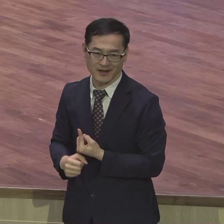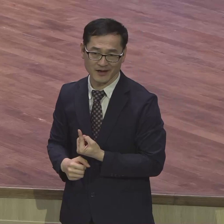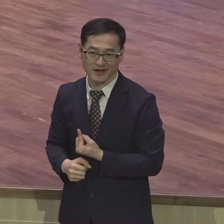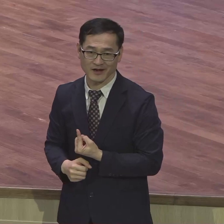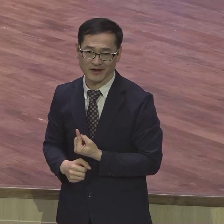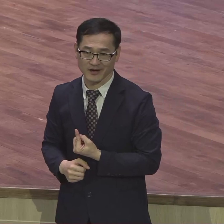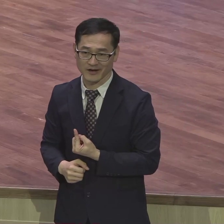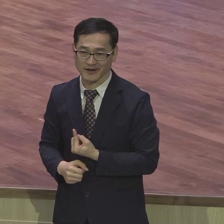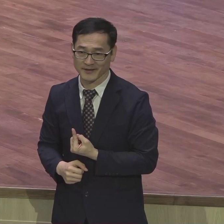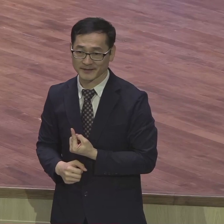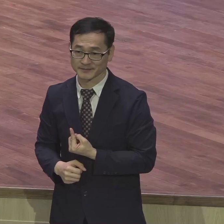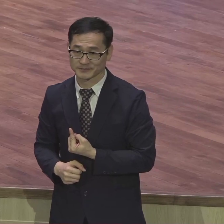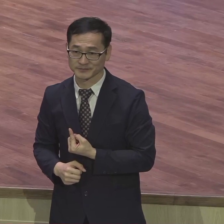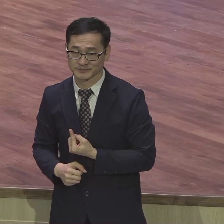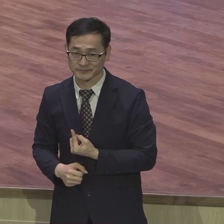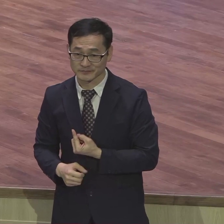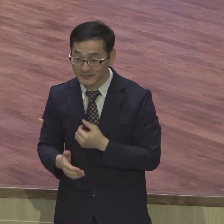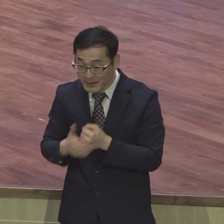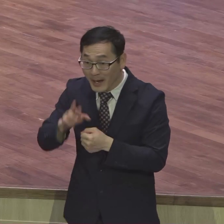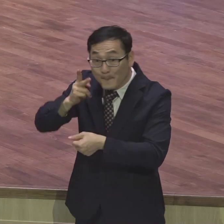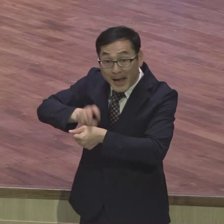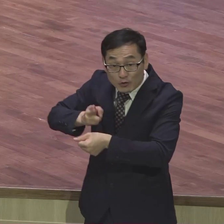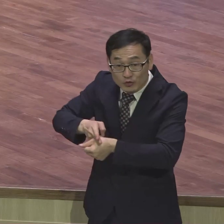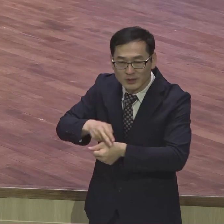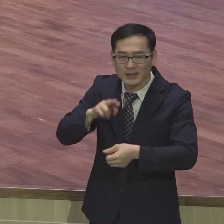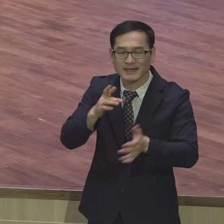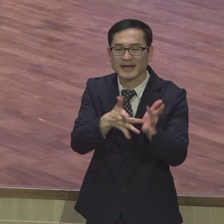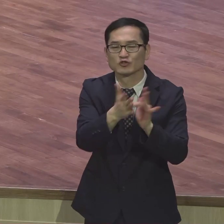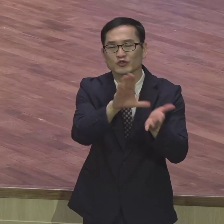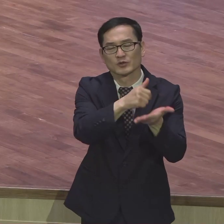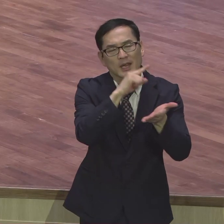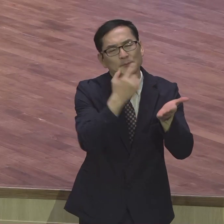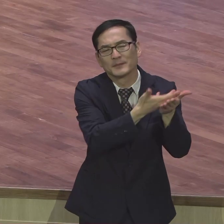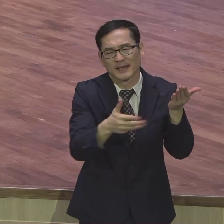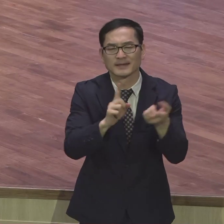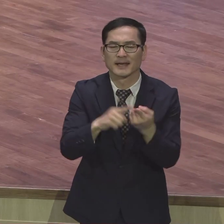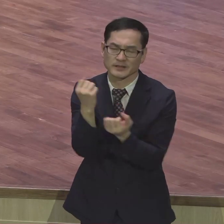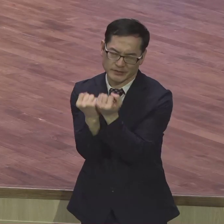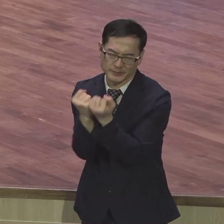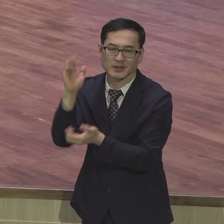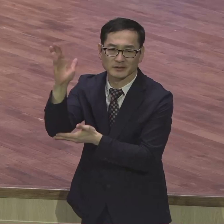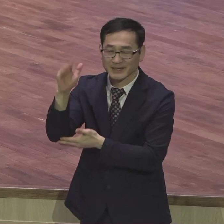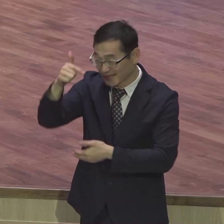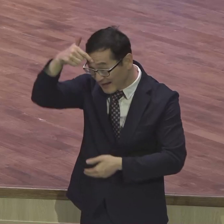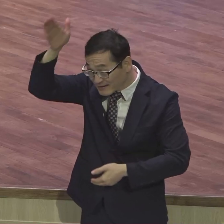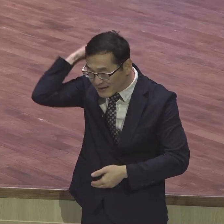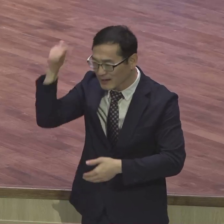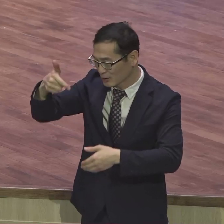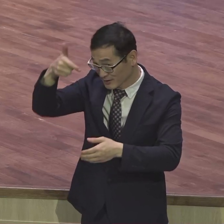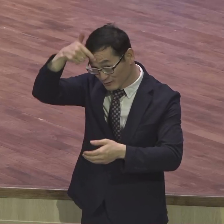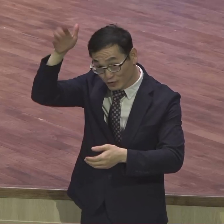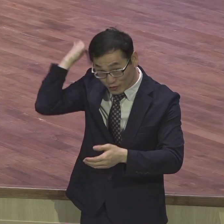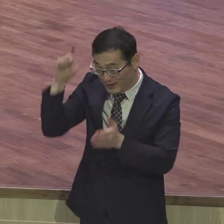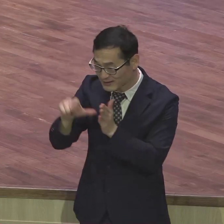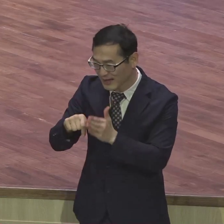그것을 바울이 여기서 강조하는 겁니다 구약시대 때 그런 제사가 이제는 그런